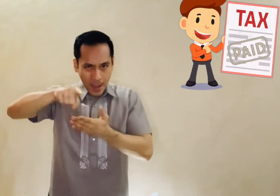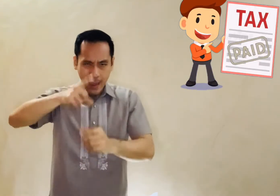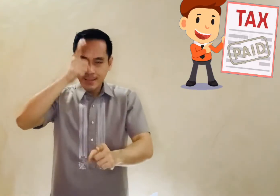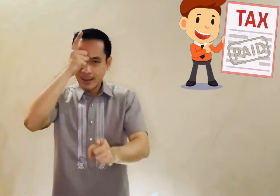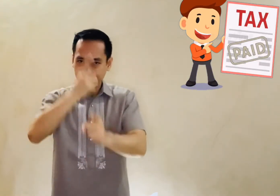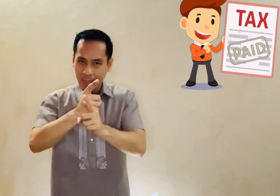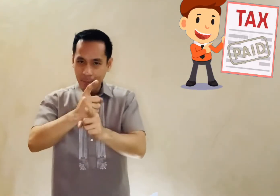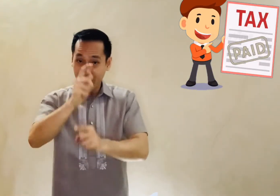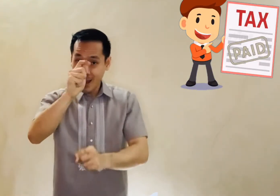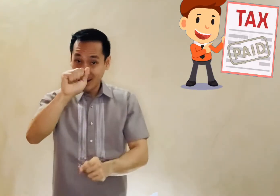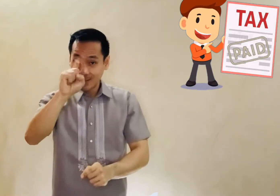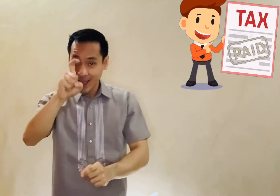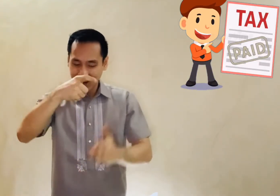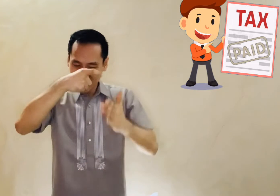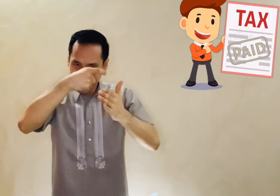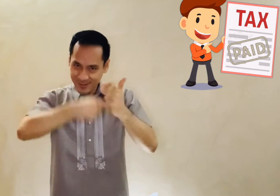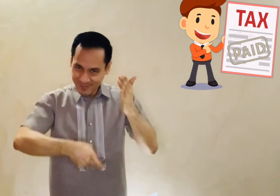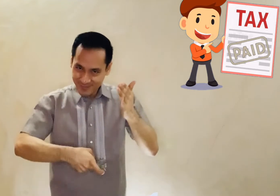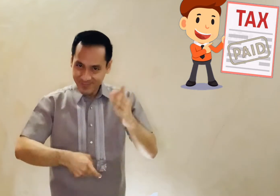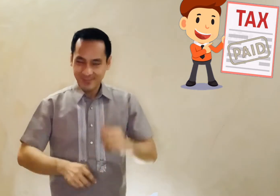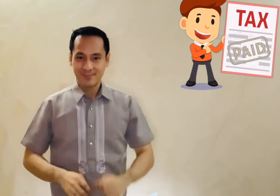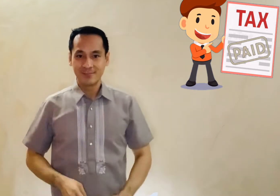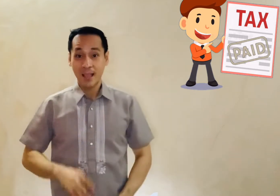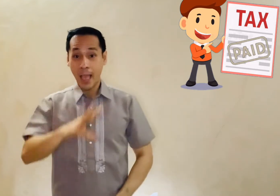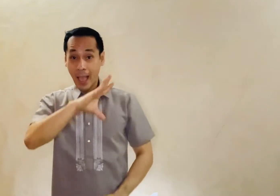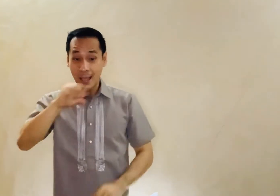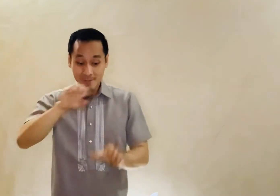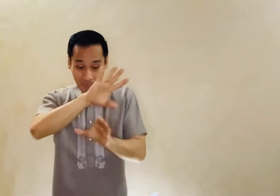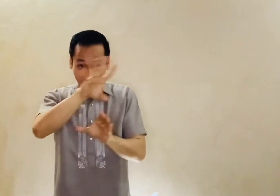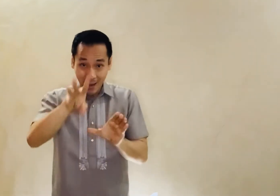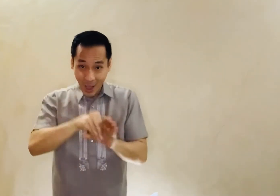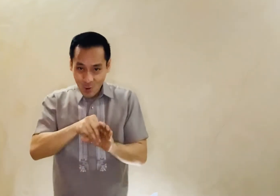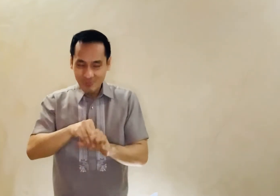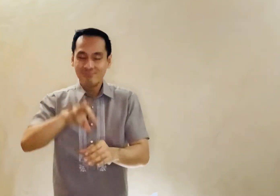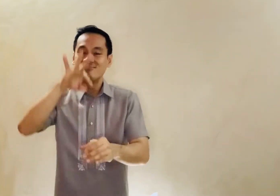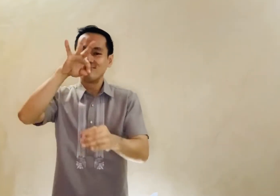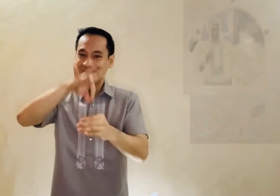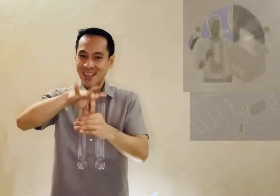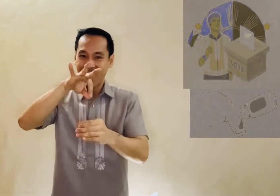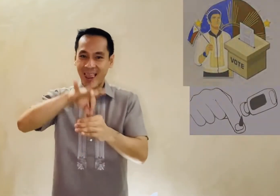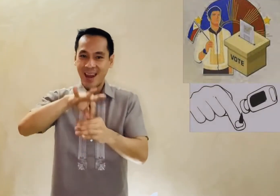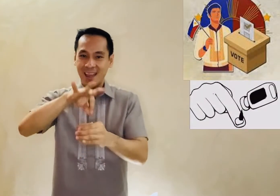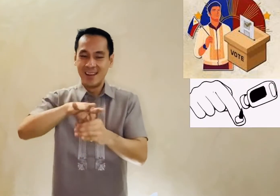Pagbabayad ng tamang buwis At Paglahok sa halalan